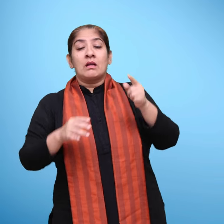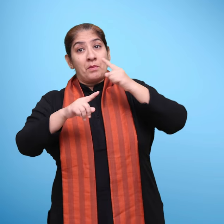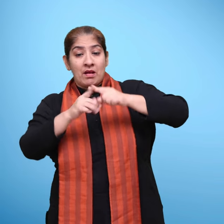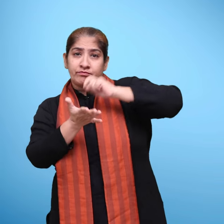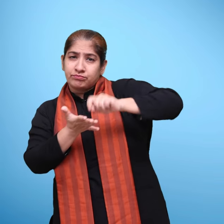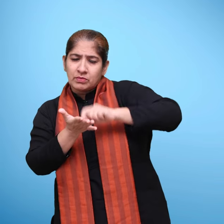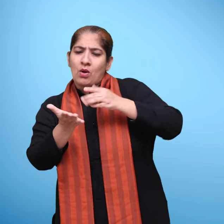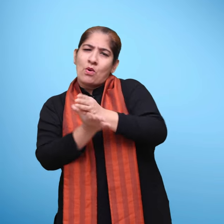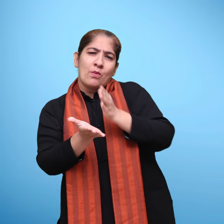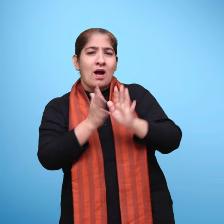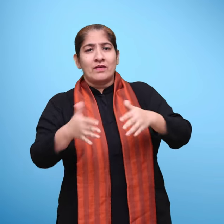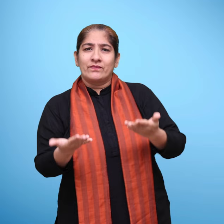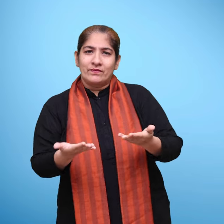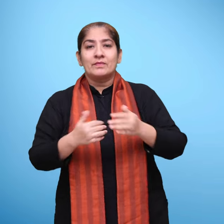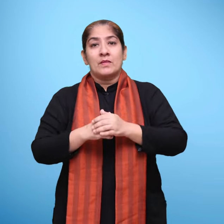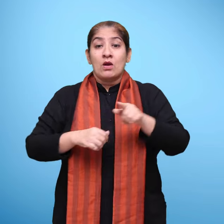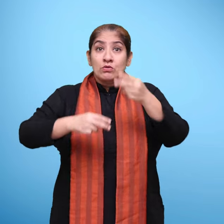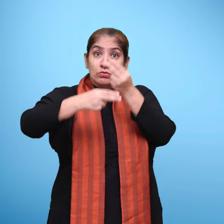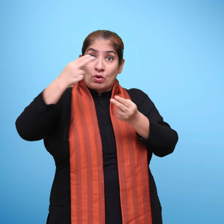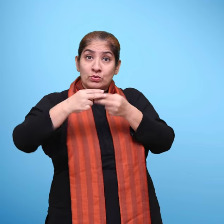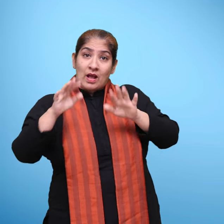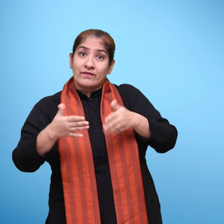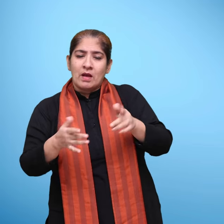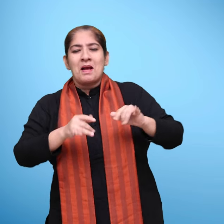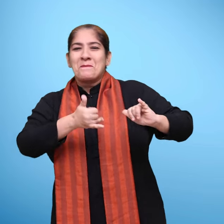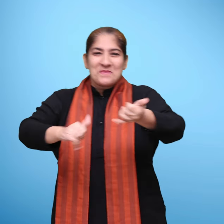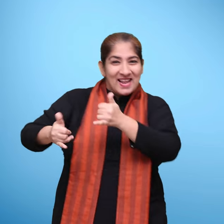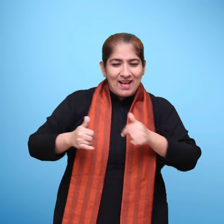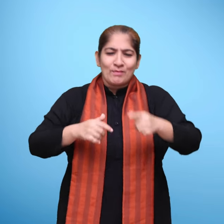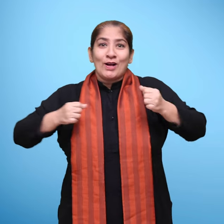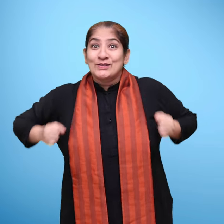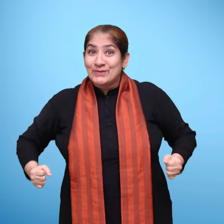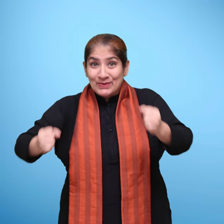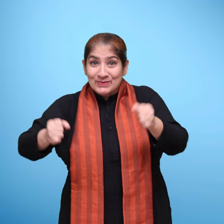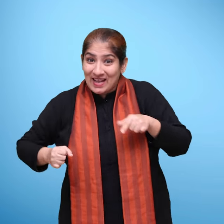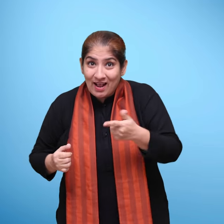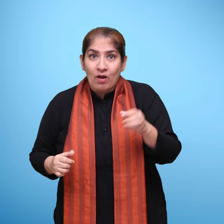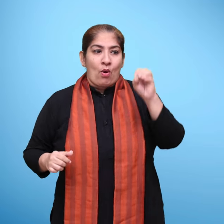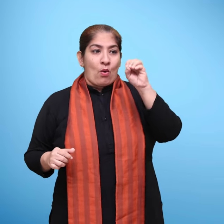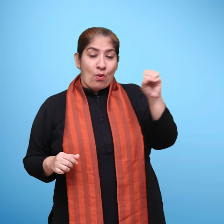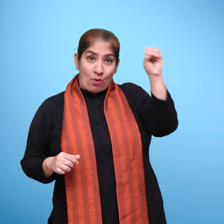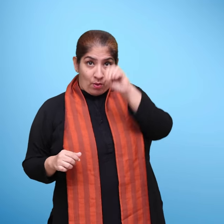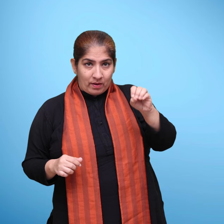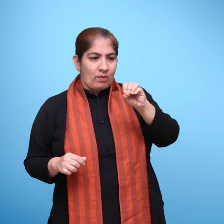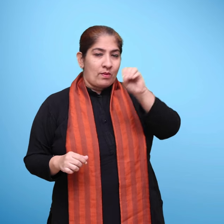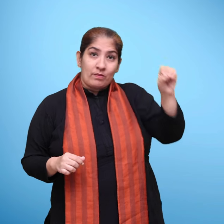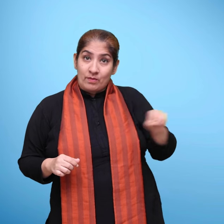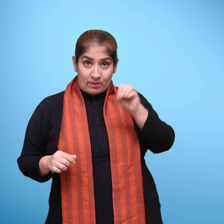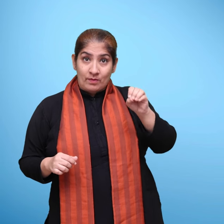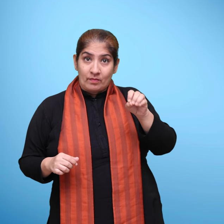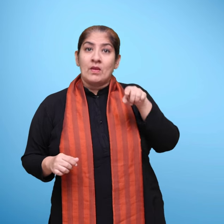और लिखना सिखाया गया है जूलम जूली कवता में उ और उ ध्वनी की आकरती